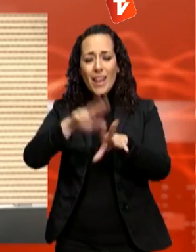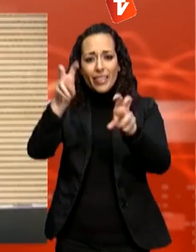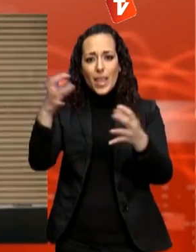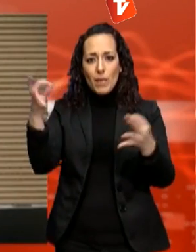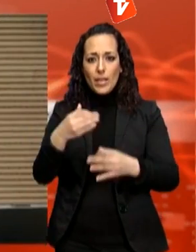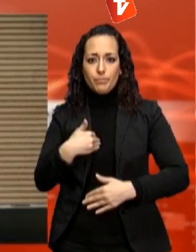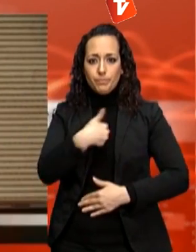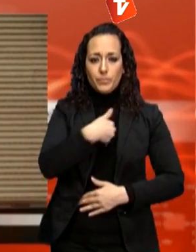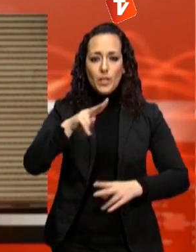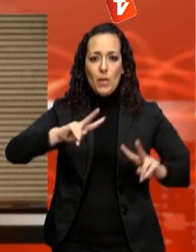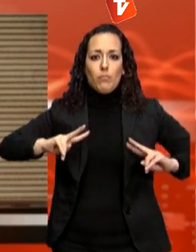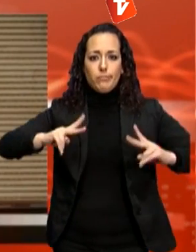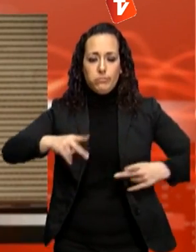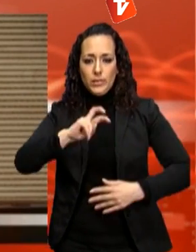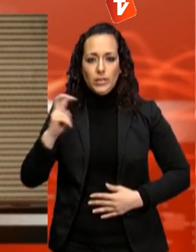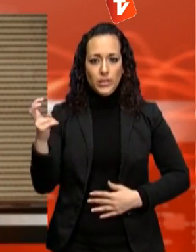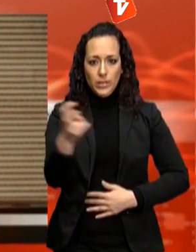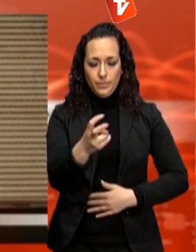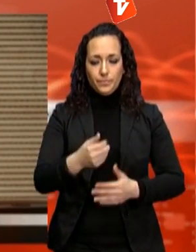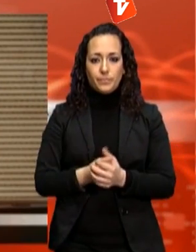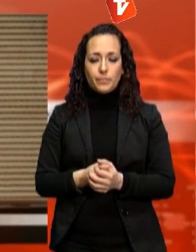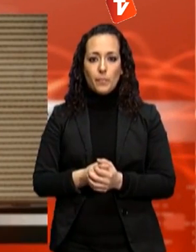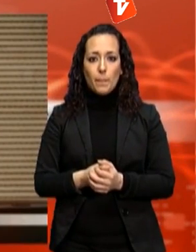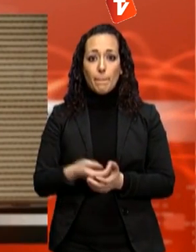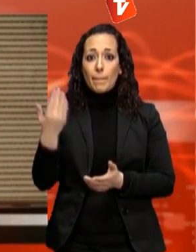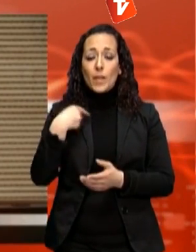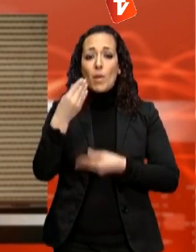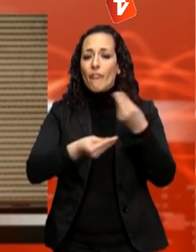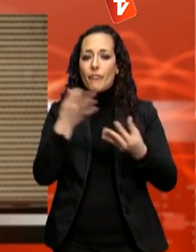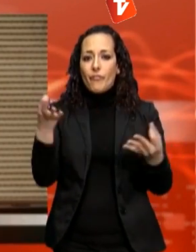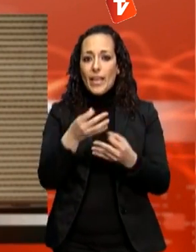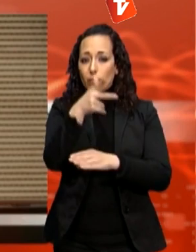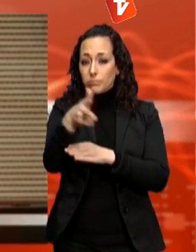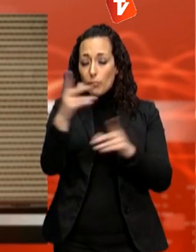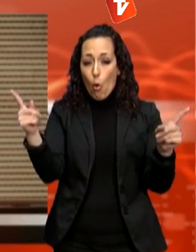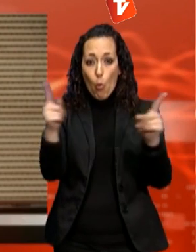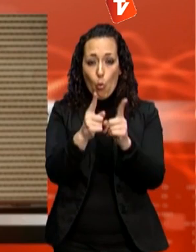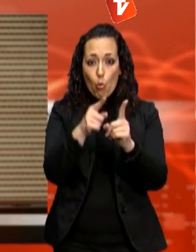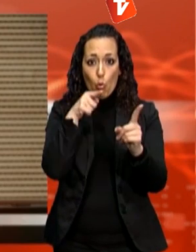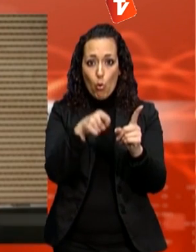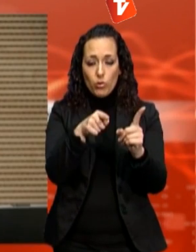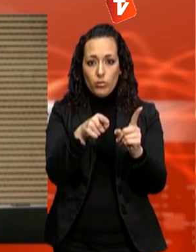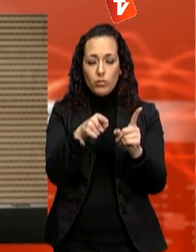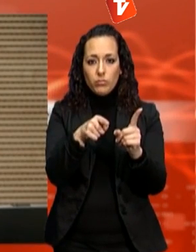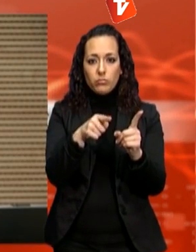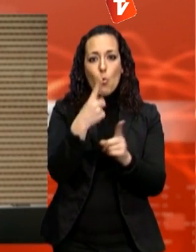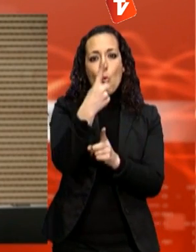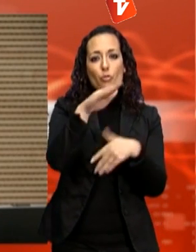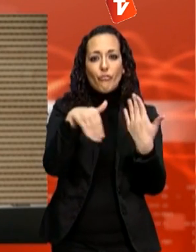euros. Es tracta de fer un curtmetratge d'entre un i tres minuts sobre la normalització del